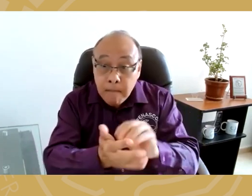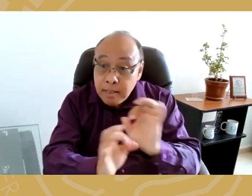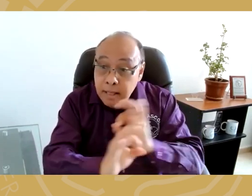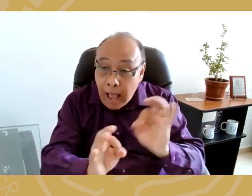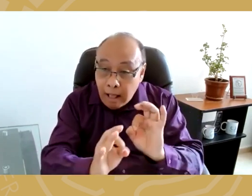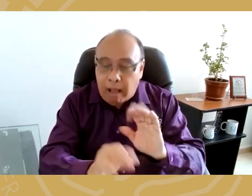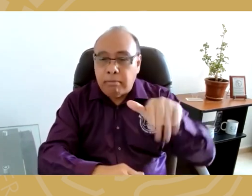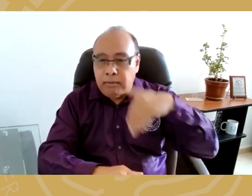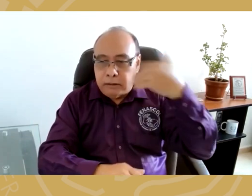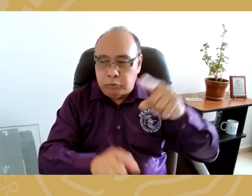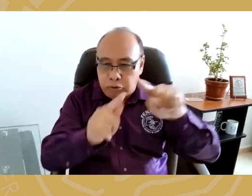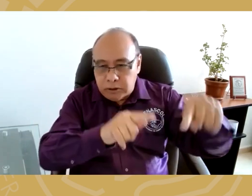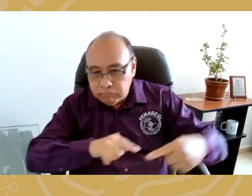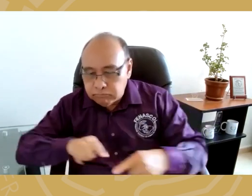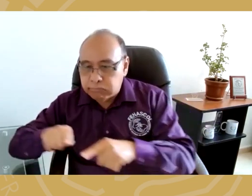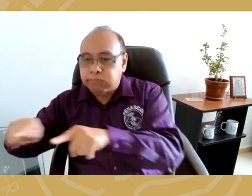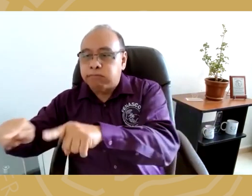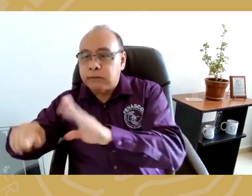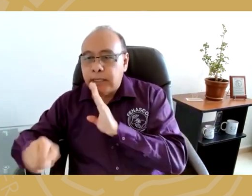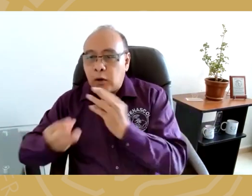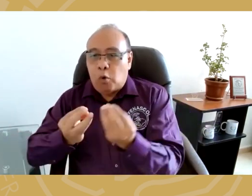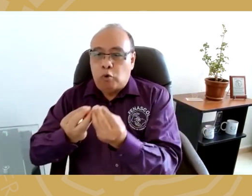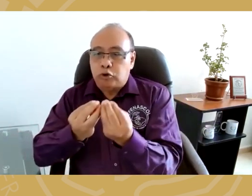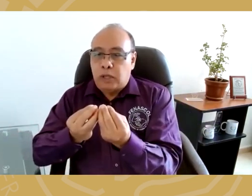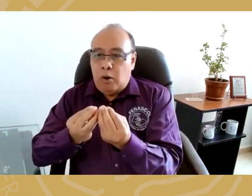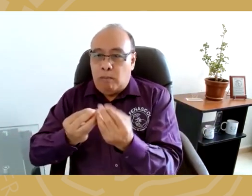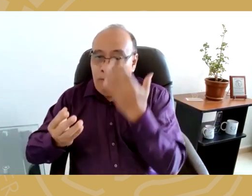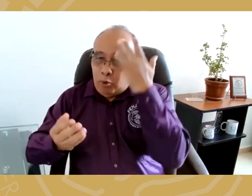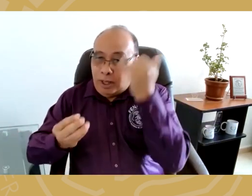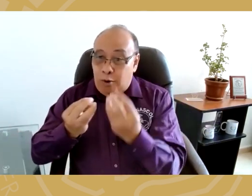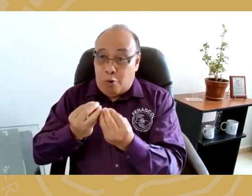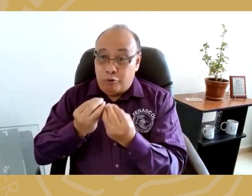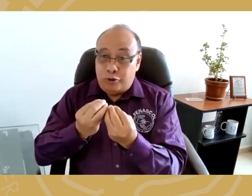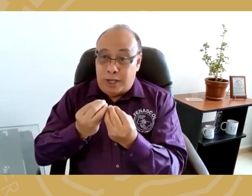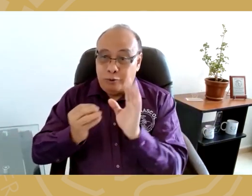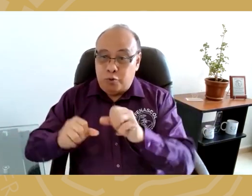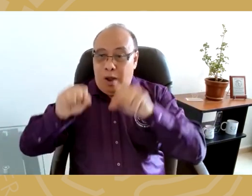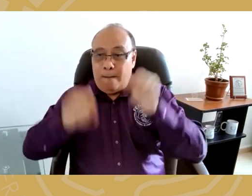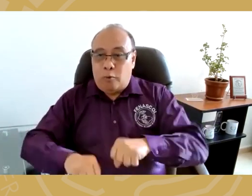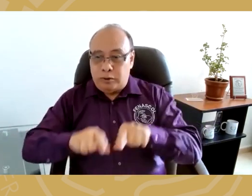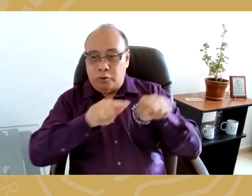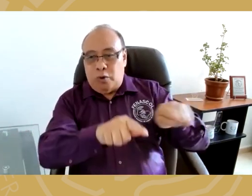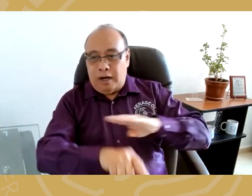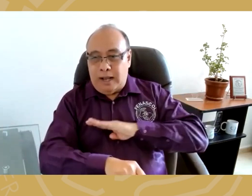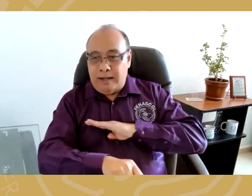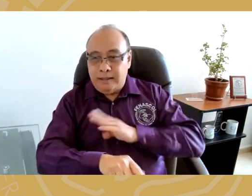alcaldes o gobernadores no incluyen esto en el plan, posterior a eso direccionamos acciones hacia el consejo, ya que el consejo